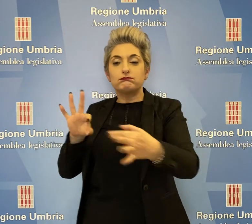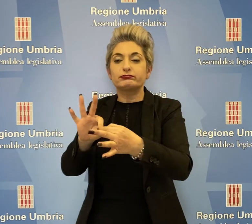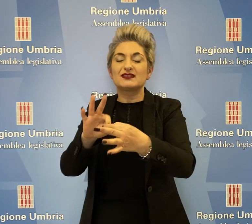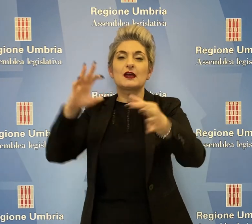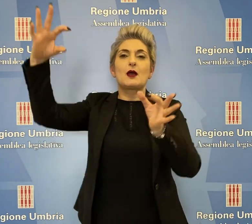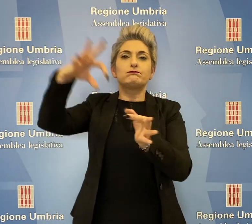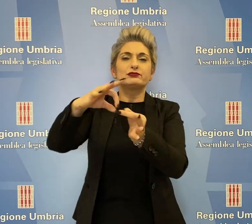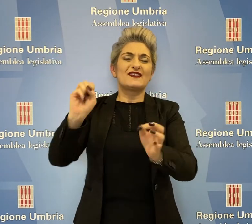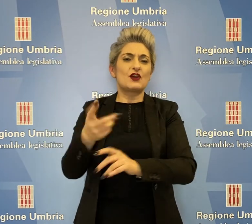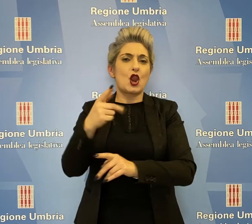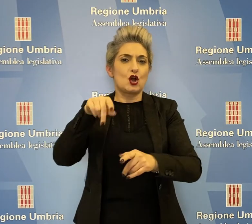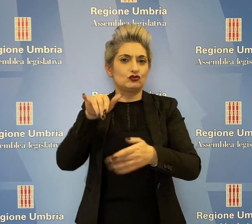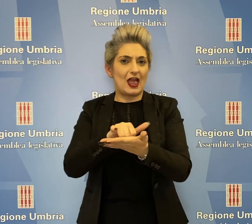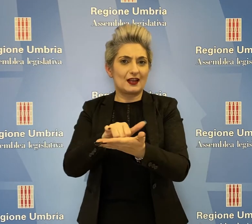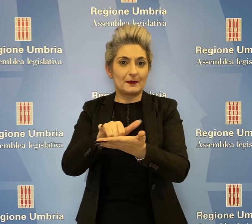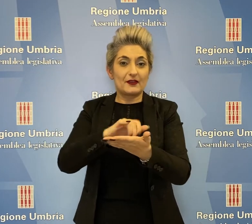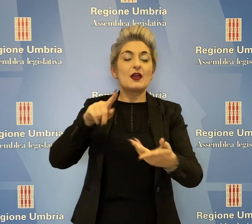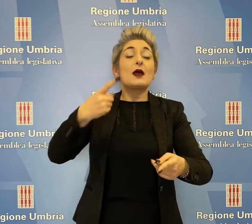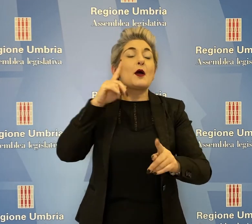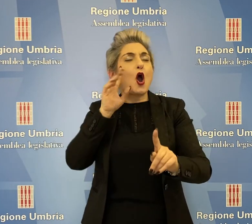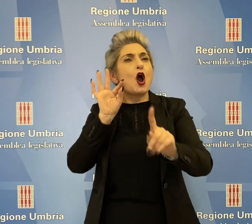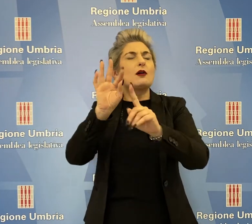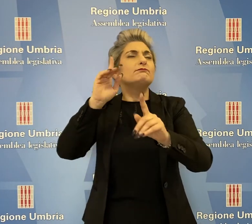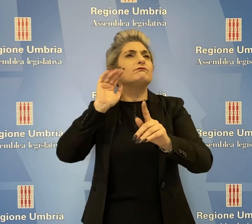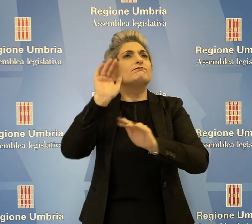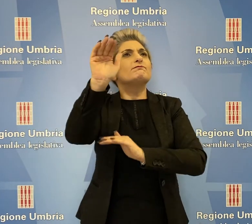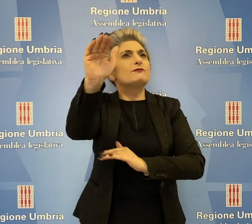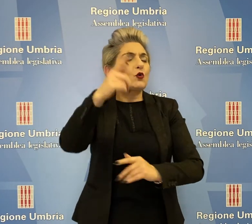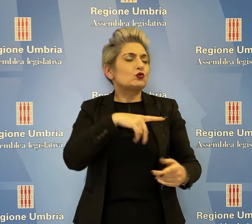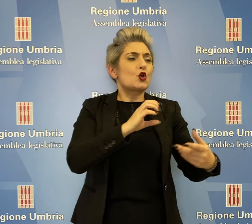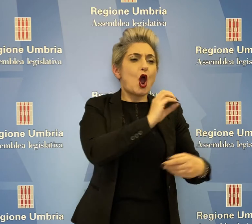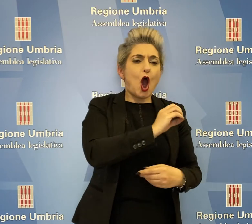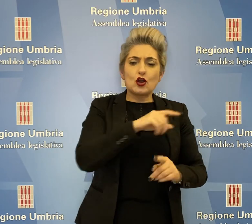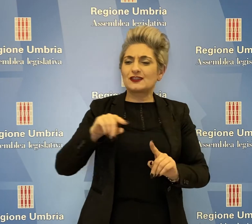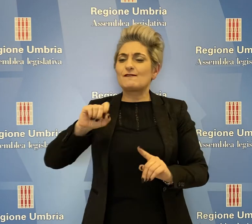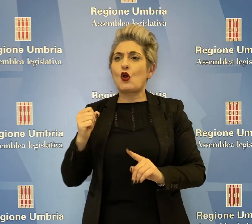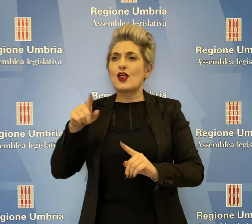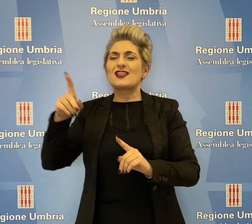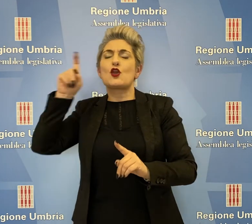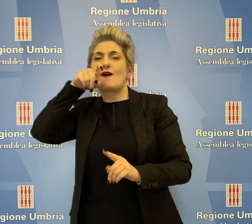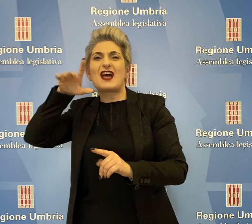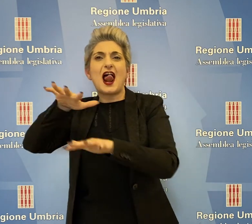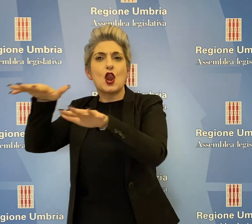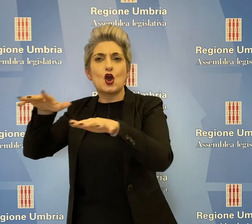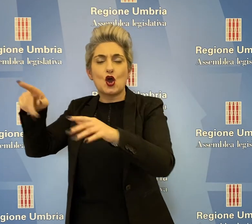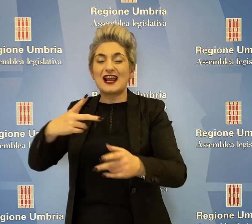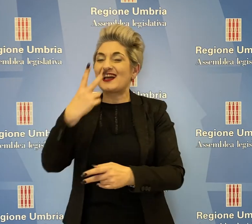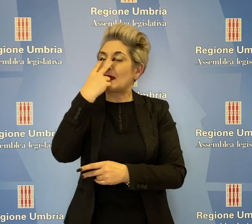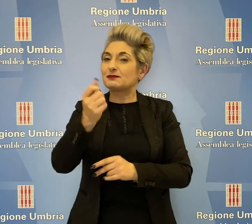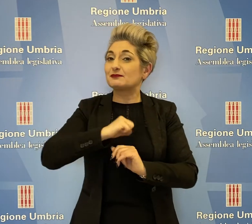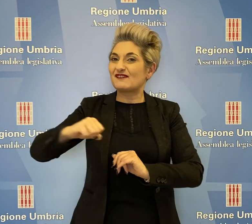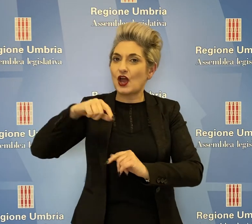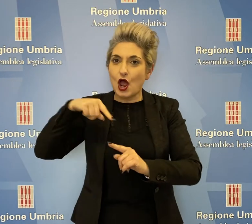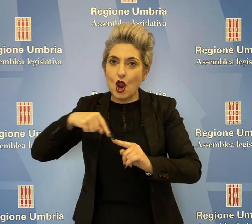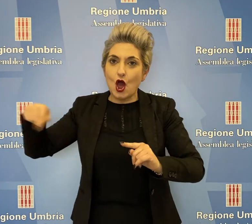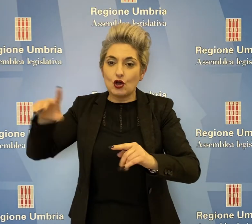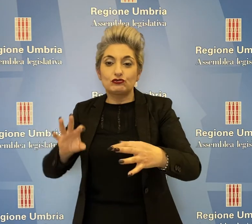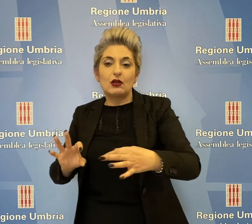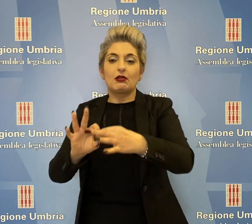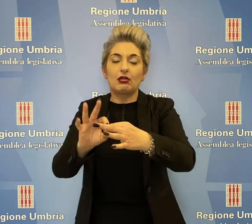in considerazione della trasformazione della orte Foligno-Falconara in linea ad alta velocità, consentendo un rapido collegamento dell